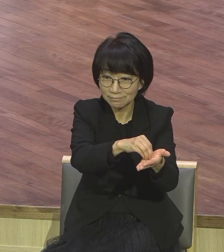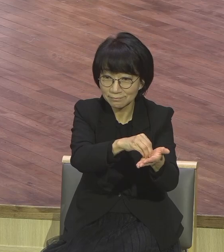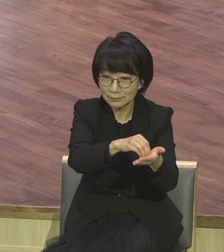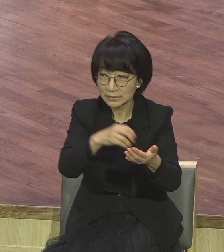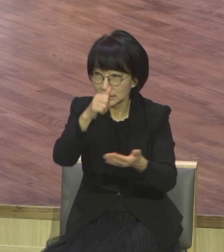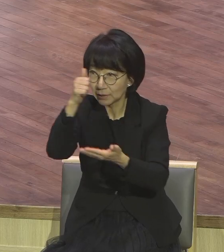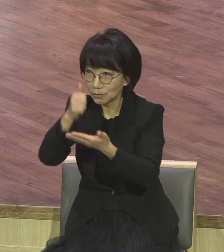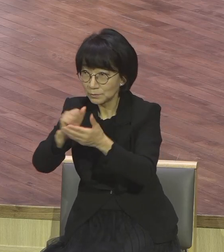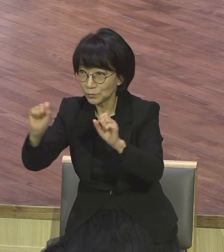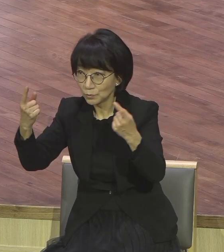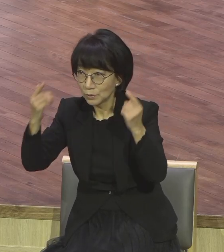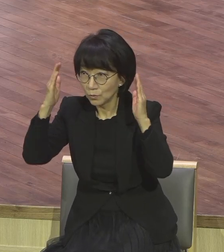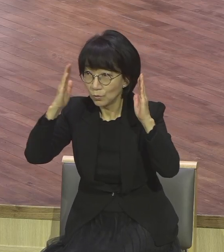설교를 해봤습니까